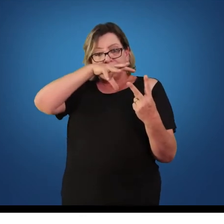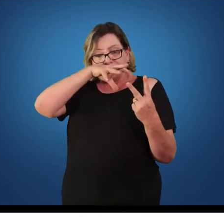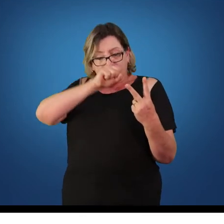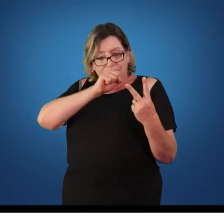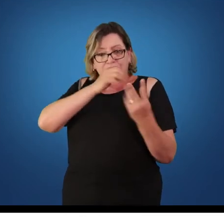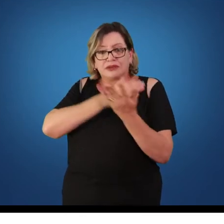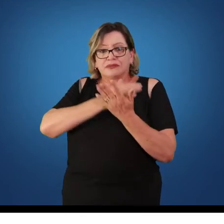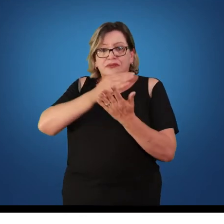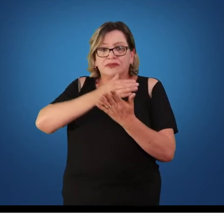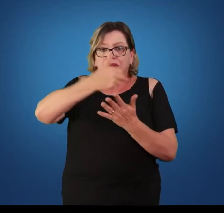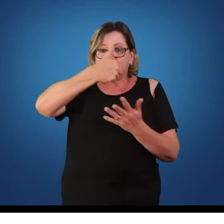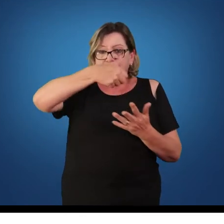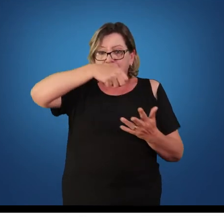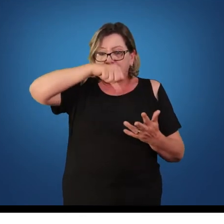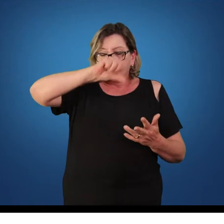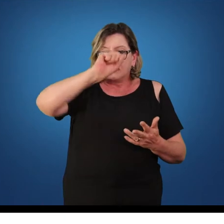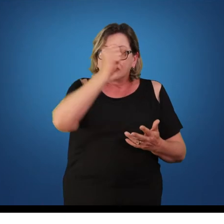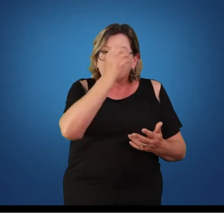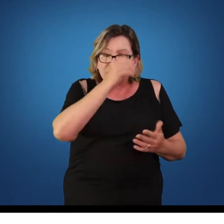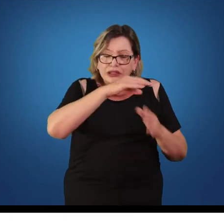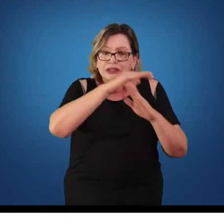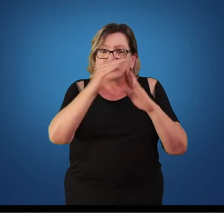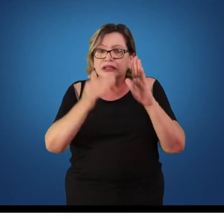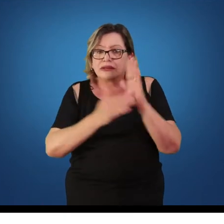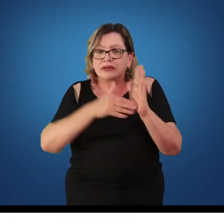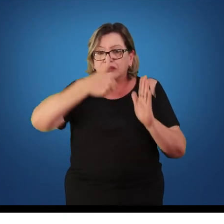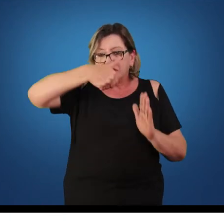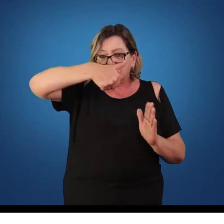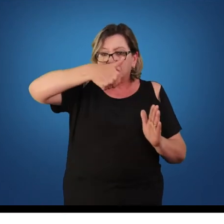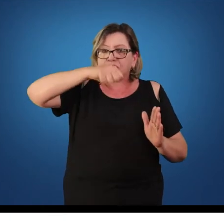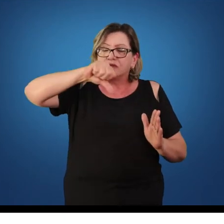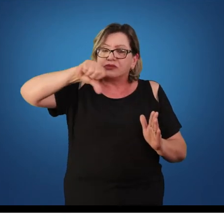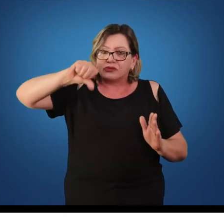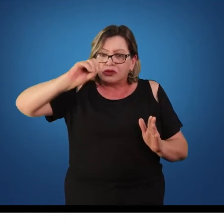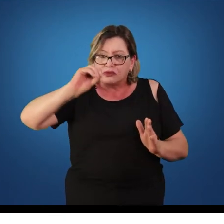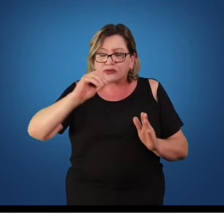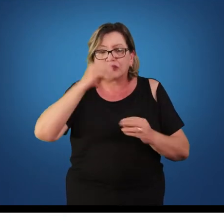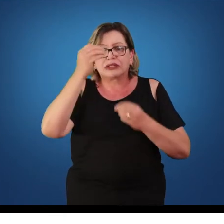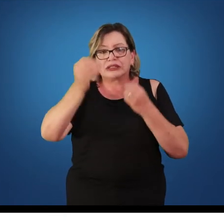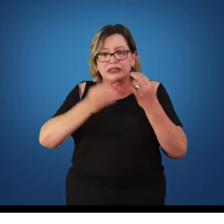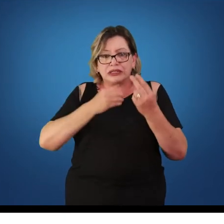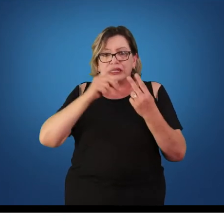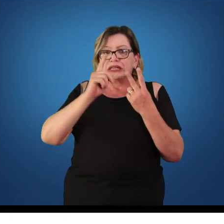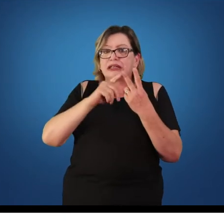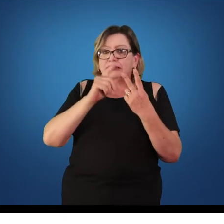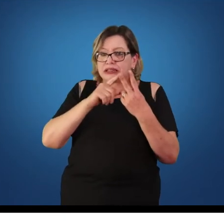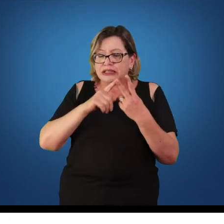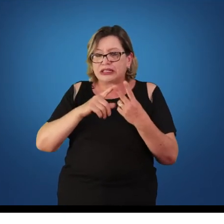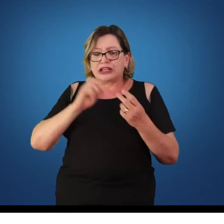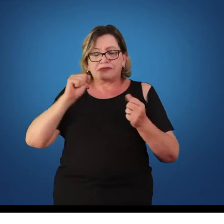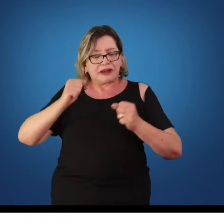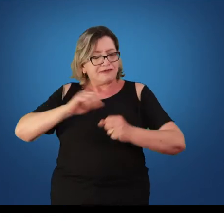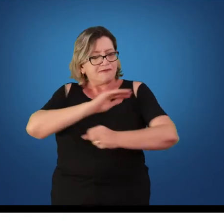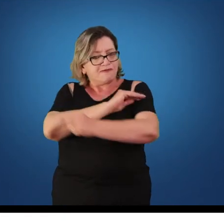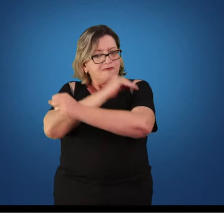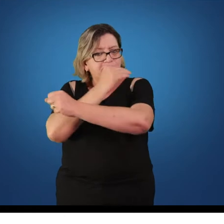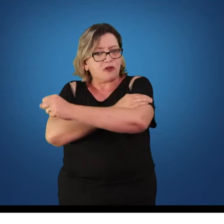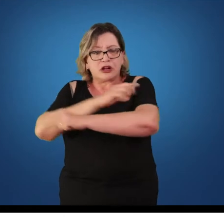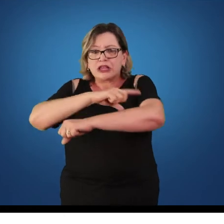80 e 90 como ginástica aeróbica. E a outra que é para potencializar a nossa força muscular, muito conhecida como